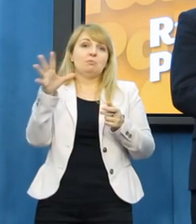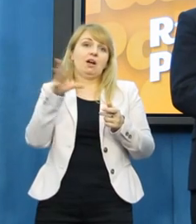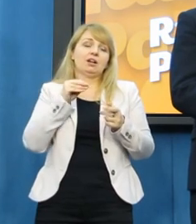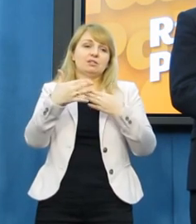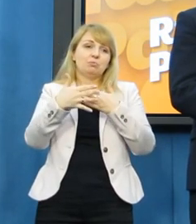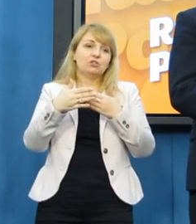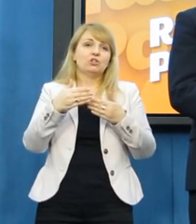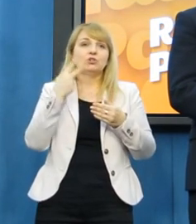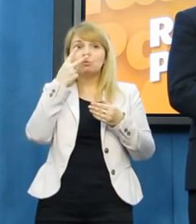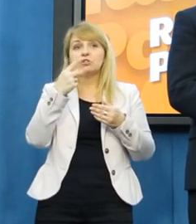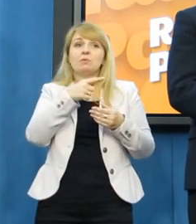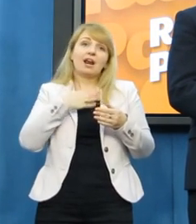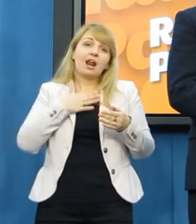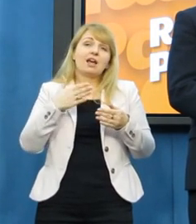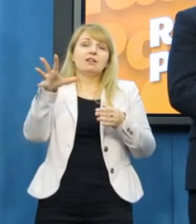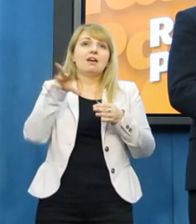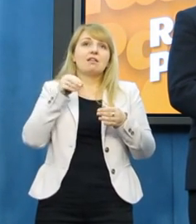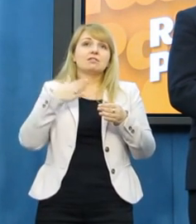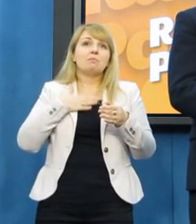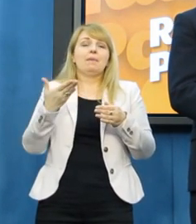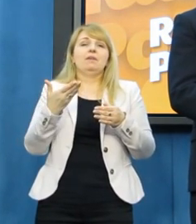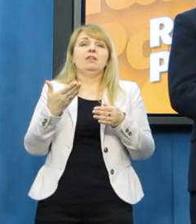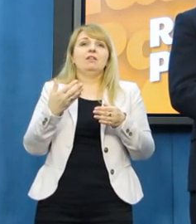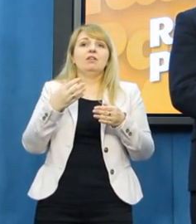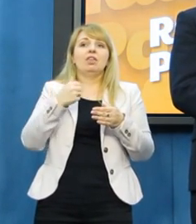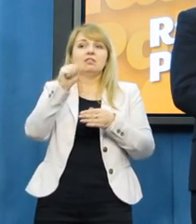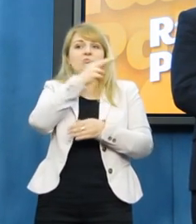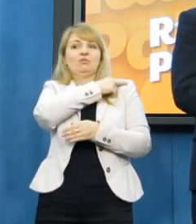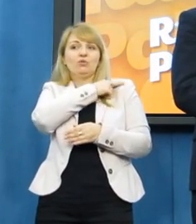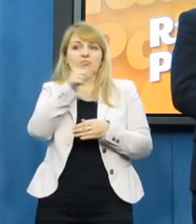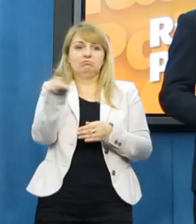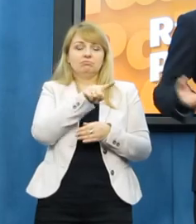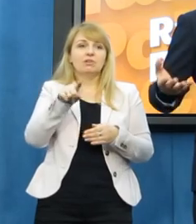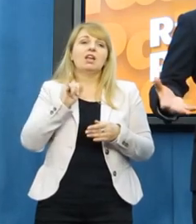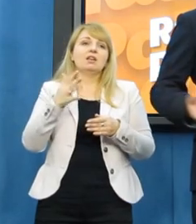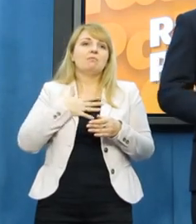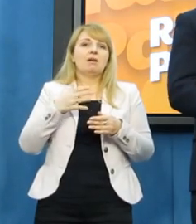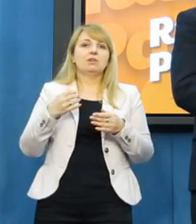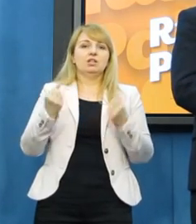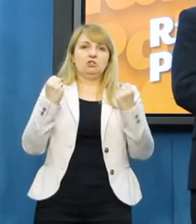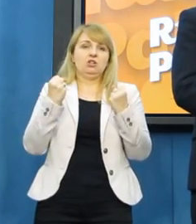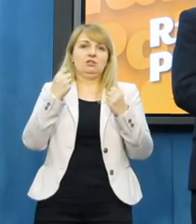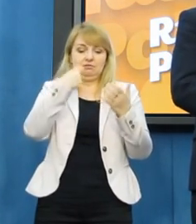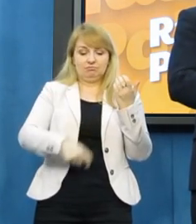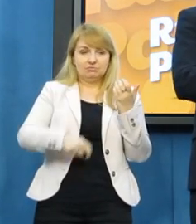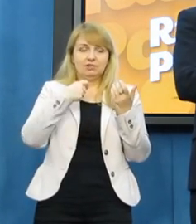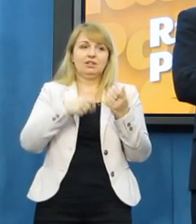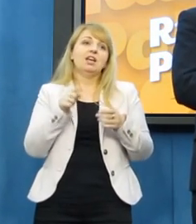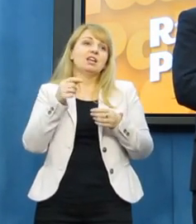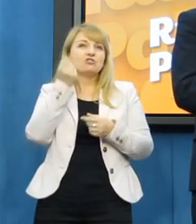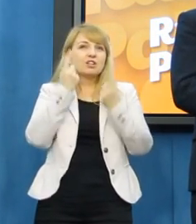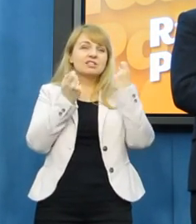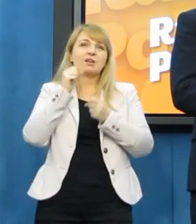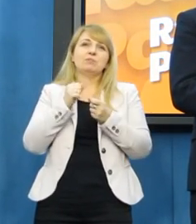Mamy ten terament. Oba jesteśmy liderami. Czasami właśnie to przybiera formę wspólnej manifestacji antyfaszystowskiej i